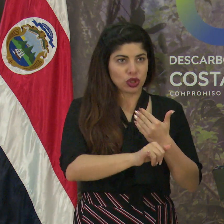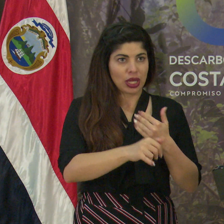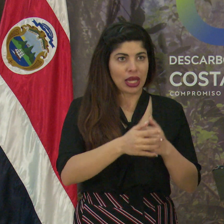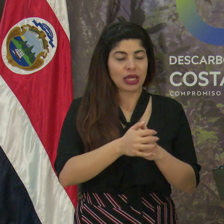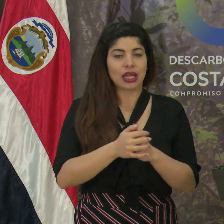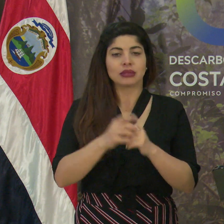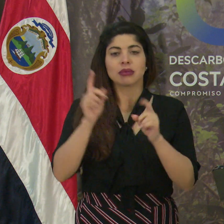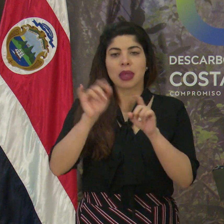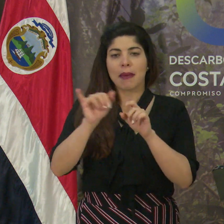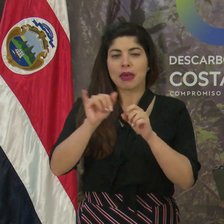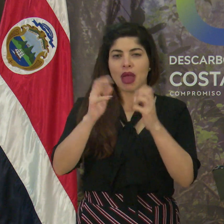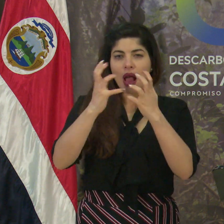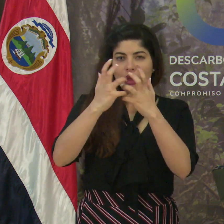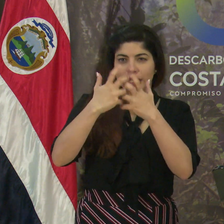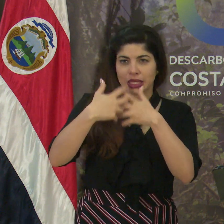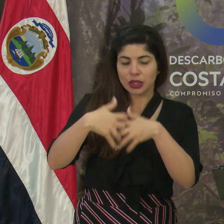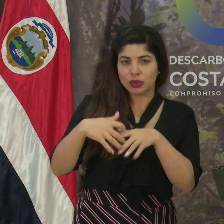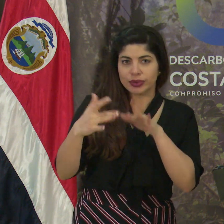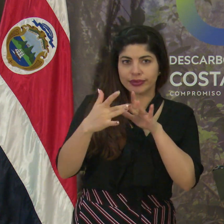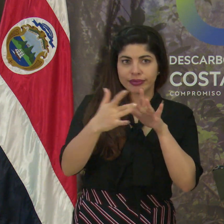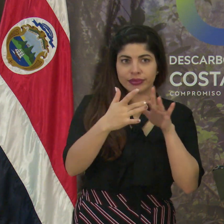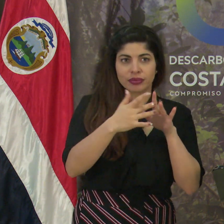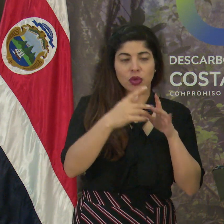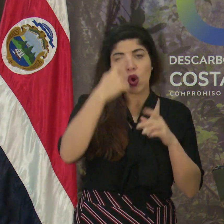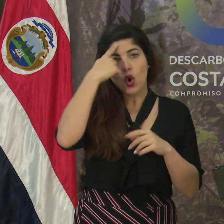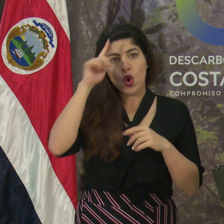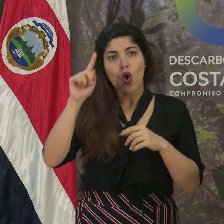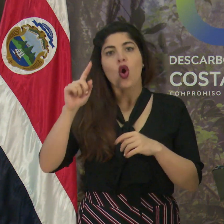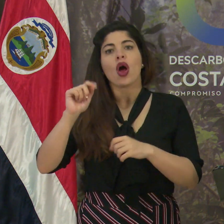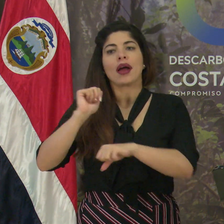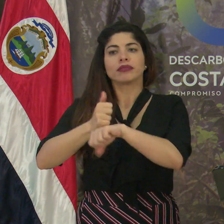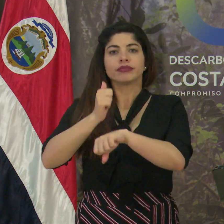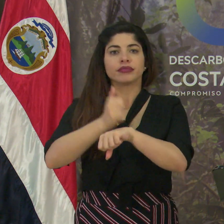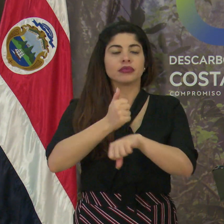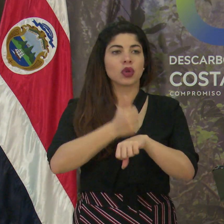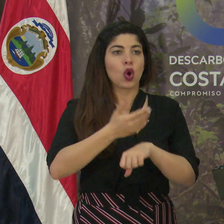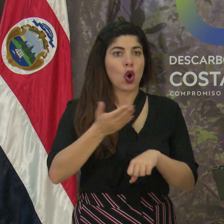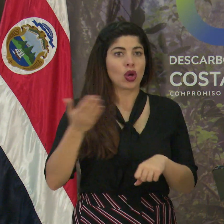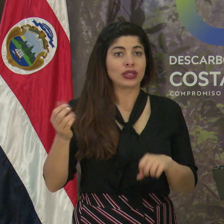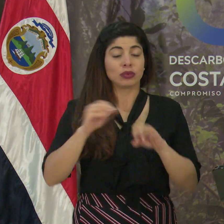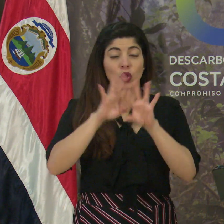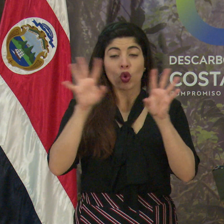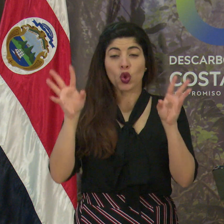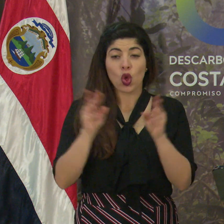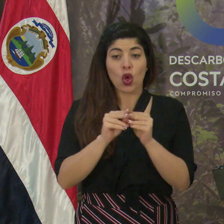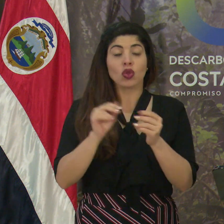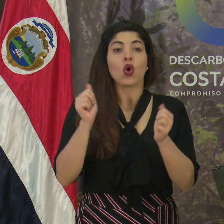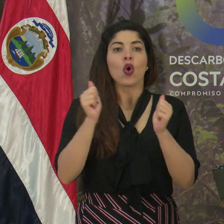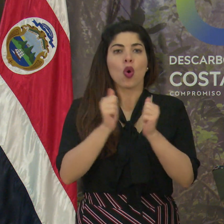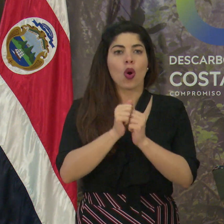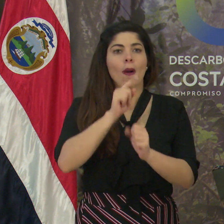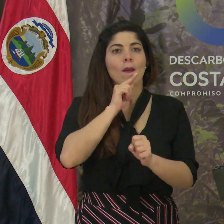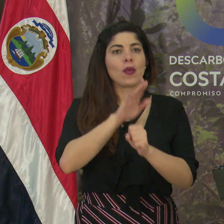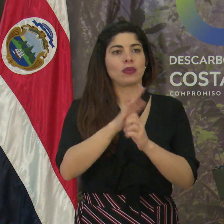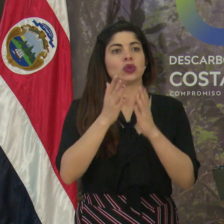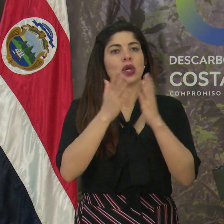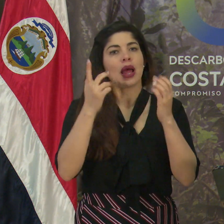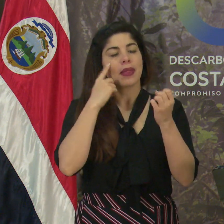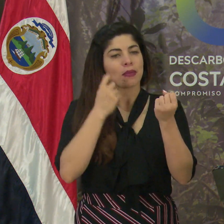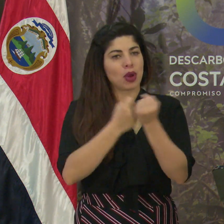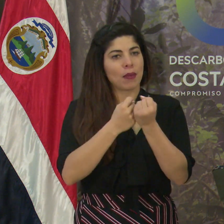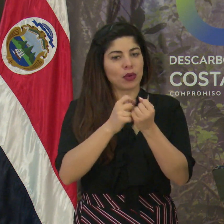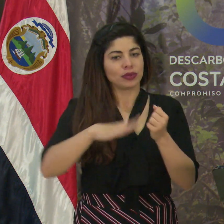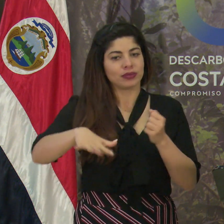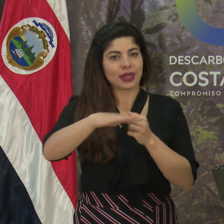en articulación, en lograr concretar cosas y todo lo anterior con un compromiso enorme por la región.